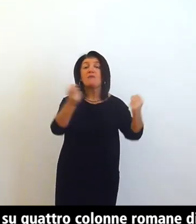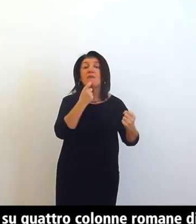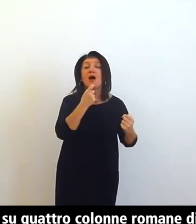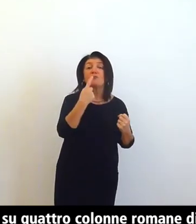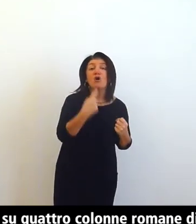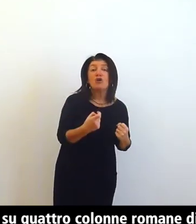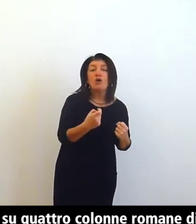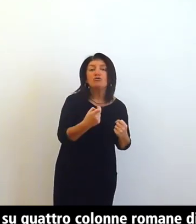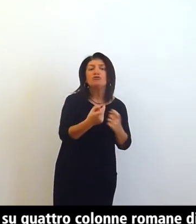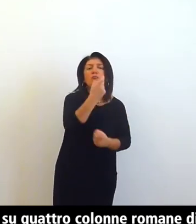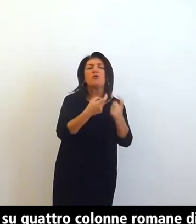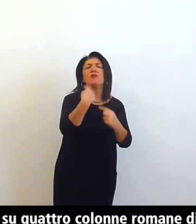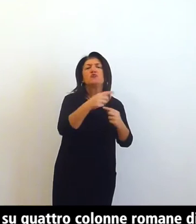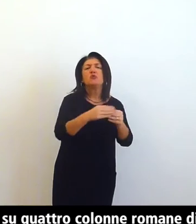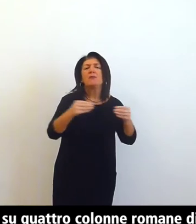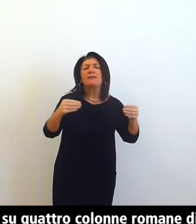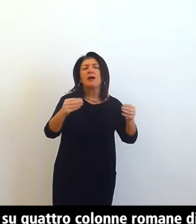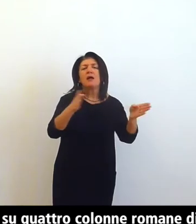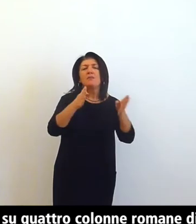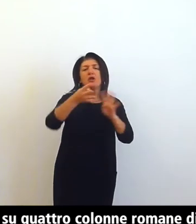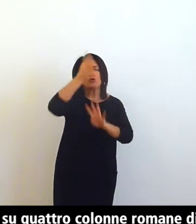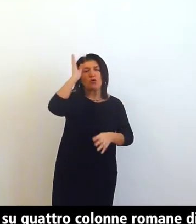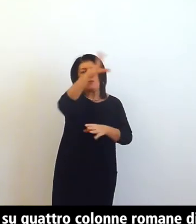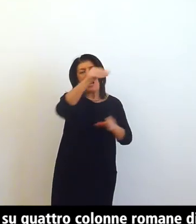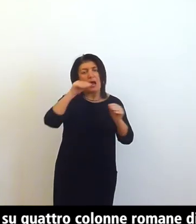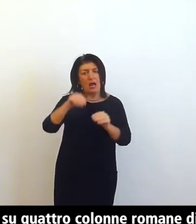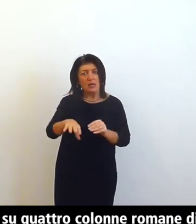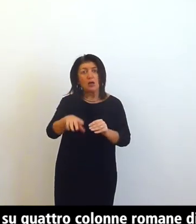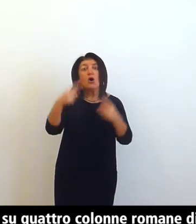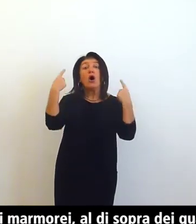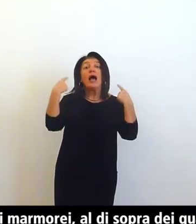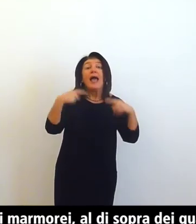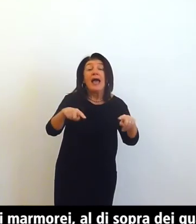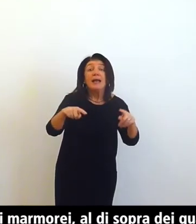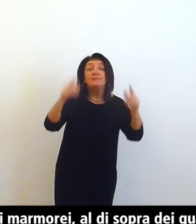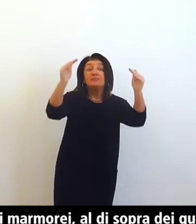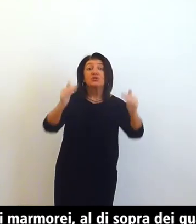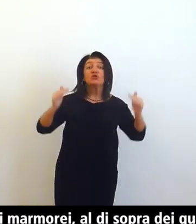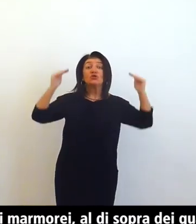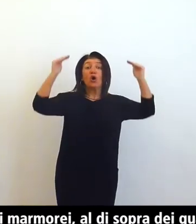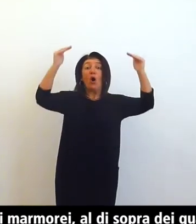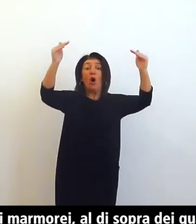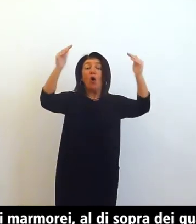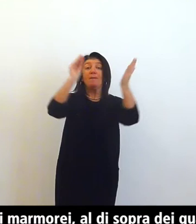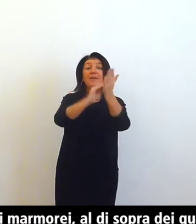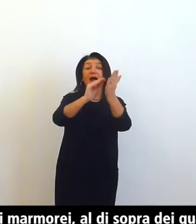epoca romana con capitelli marmorei al di sopra dei quali poggia un'aquila ad ali spiegate